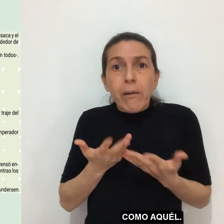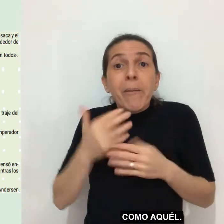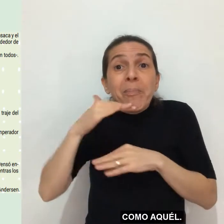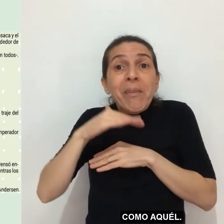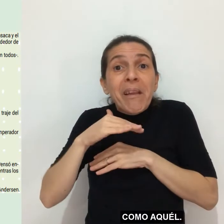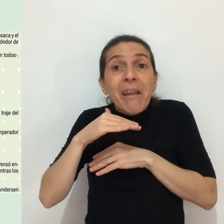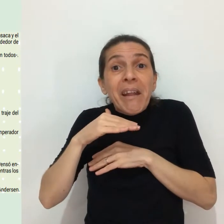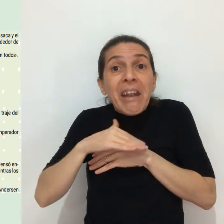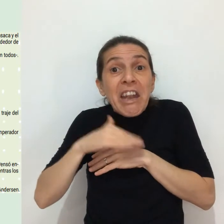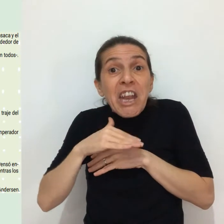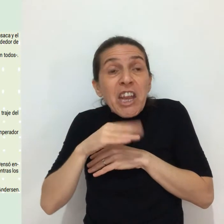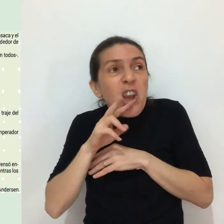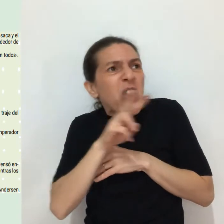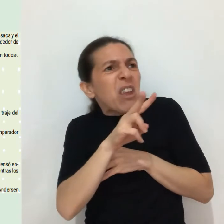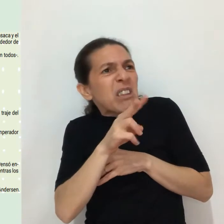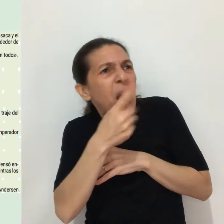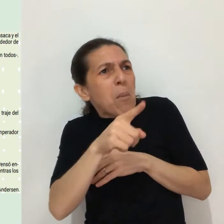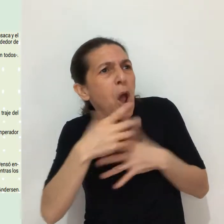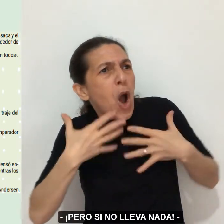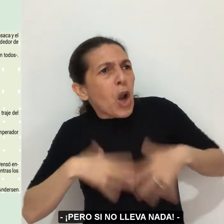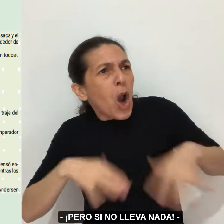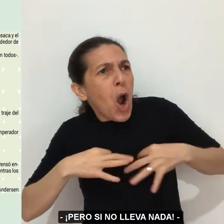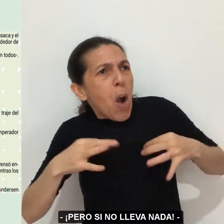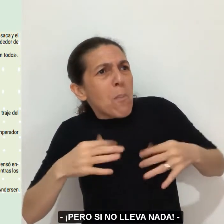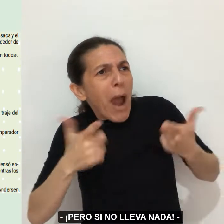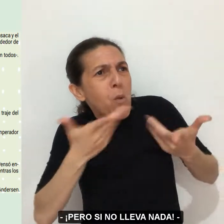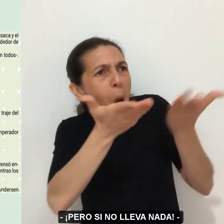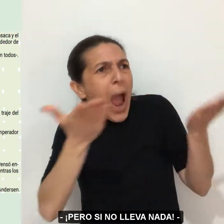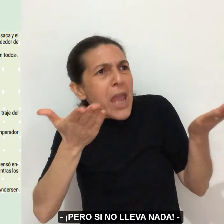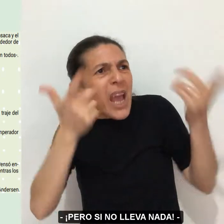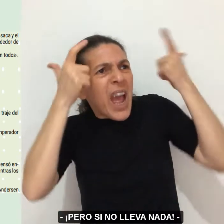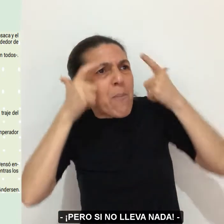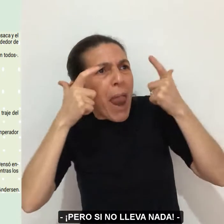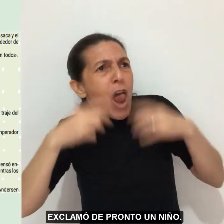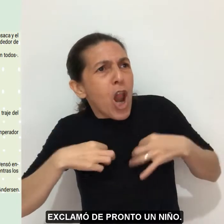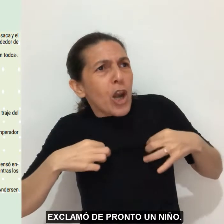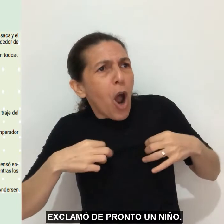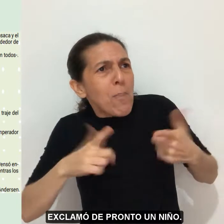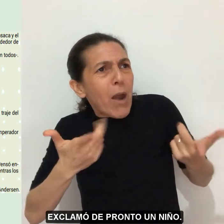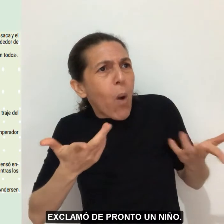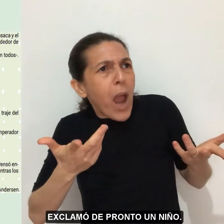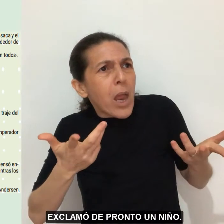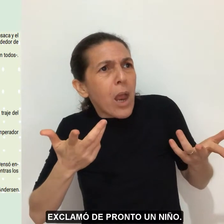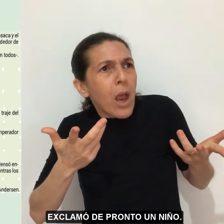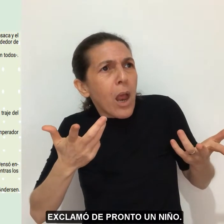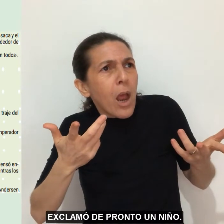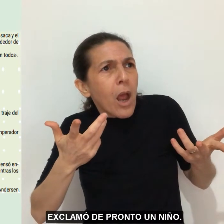aquel. —¡Pero si no lleva nada! —exclamó de pronto un niño.